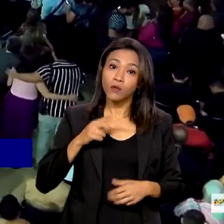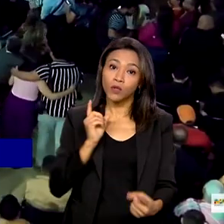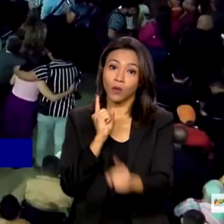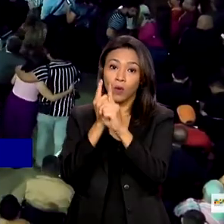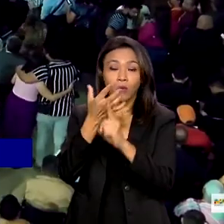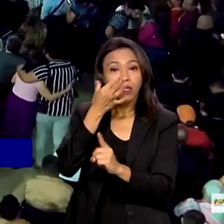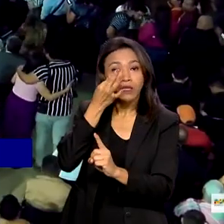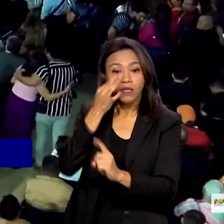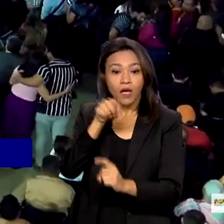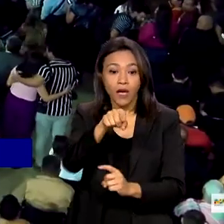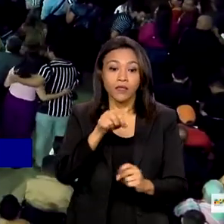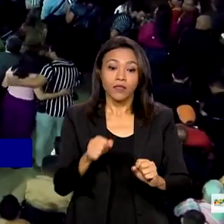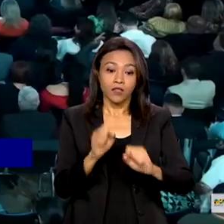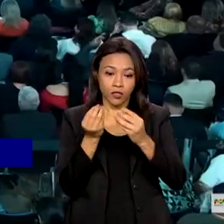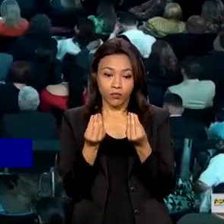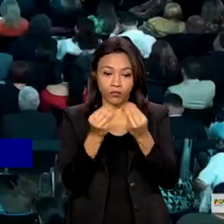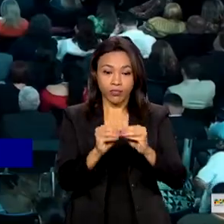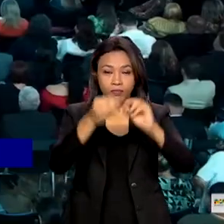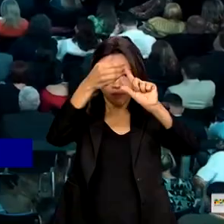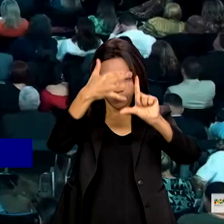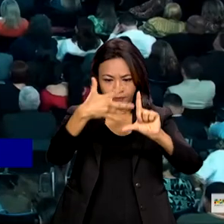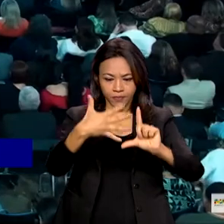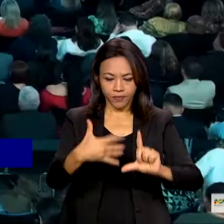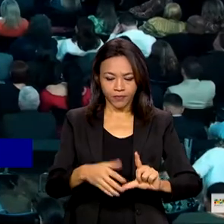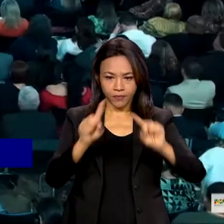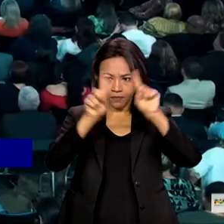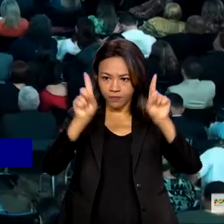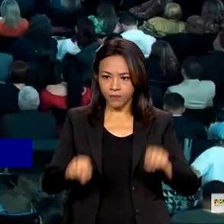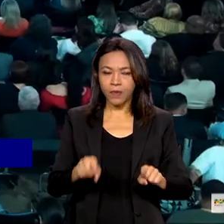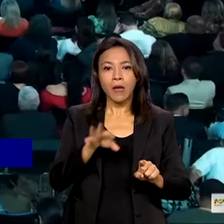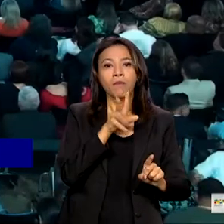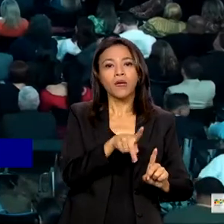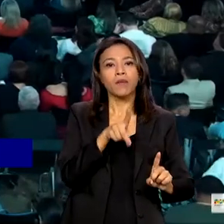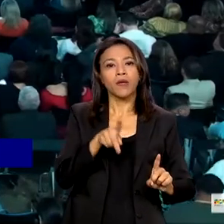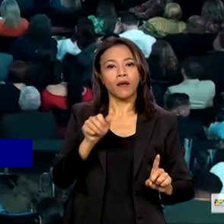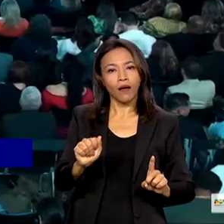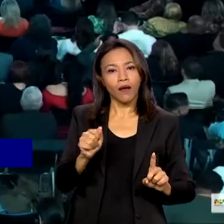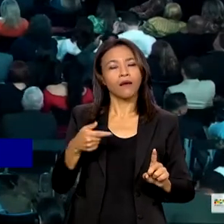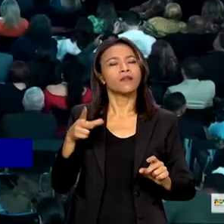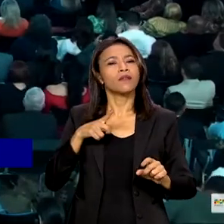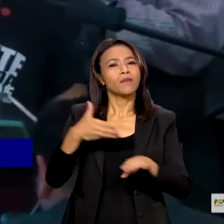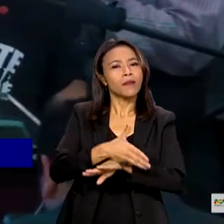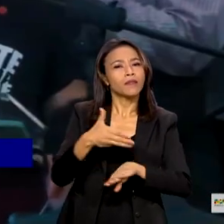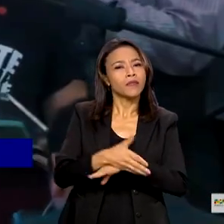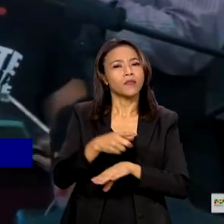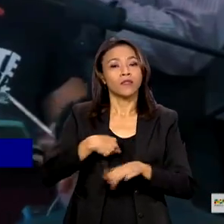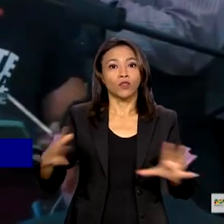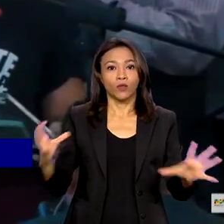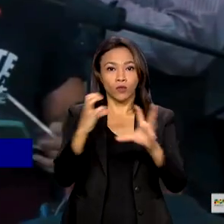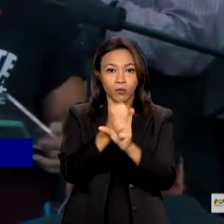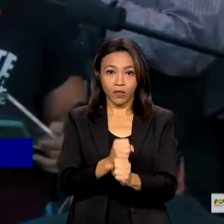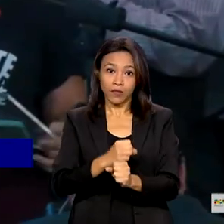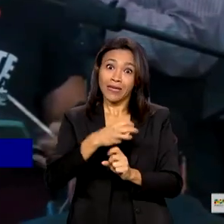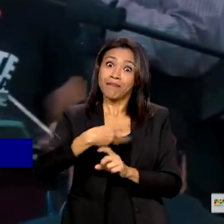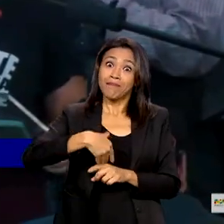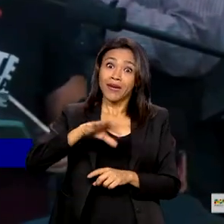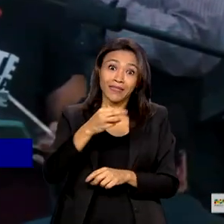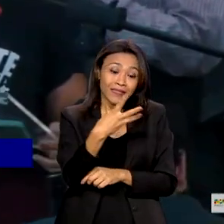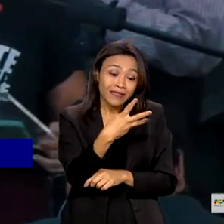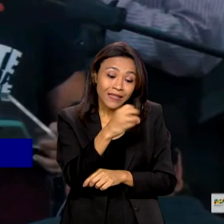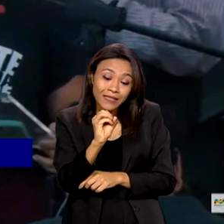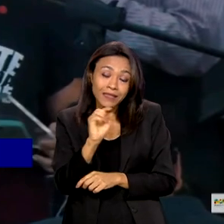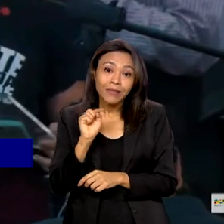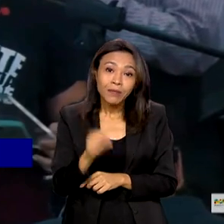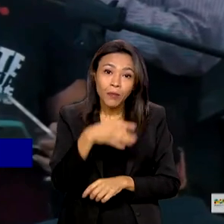a plataforma na internet do Plano Plurianual, o PPA Participativo, soma cerca de 300 mil contribuições.